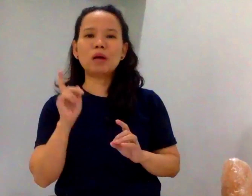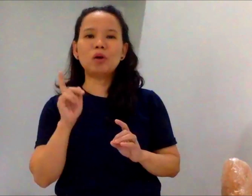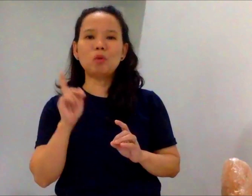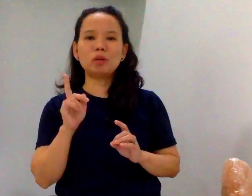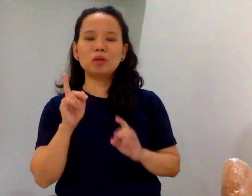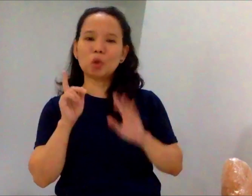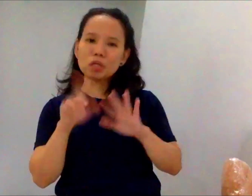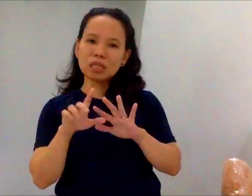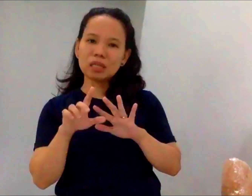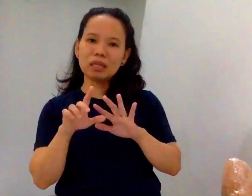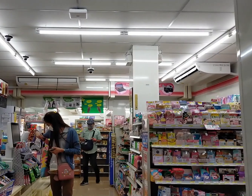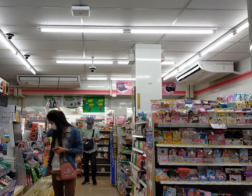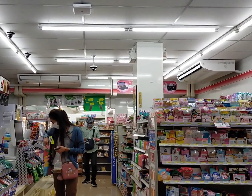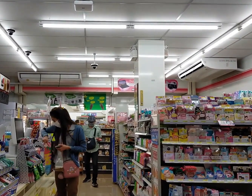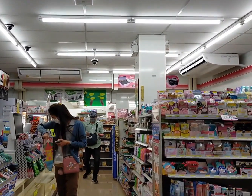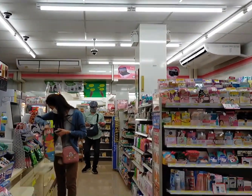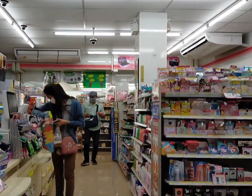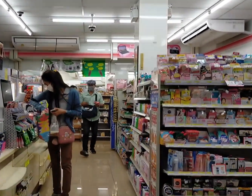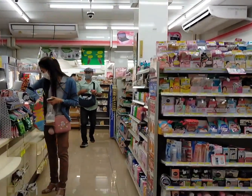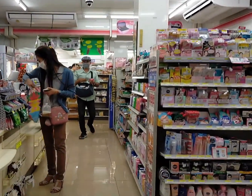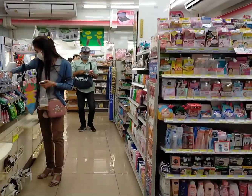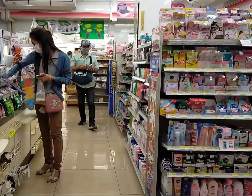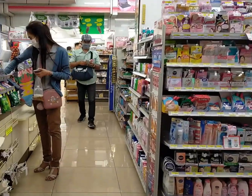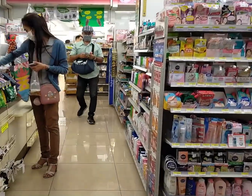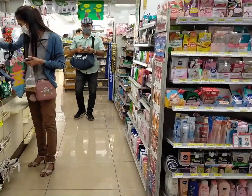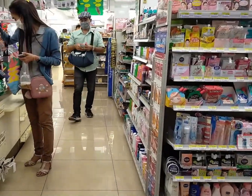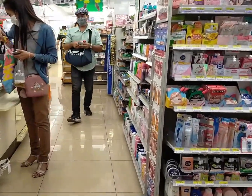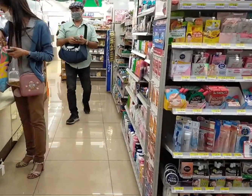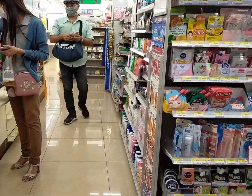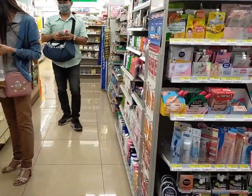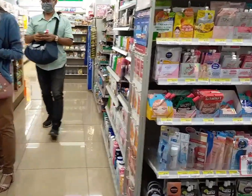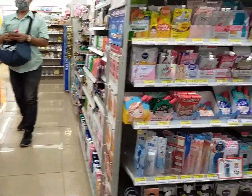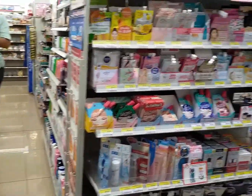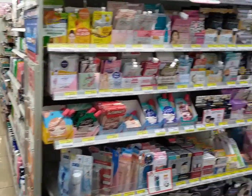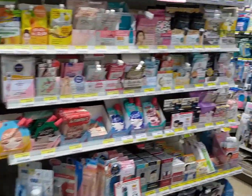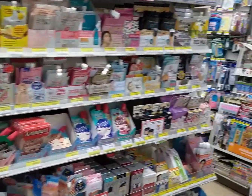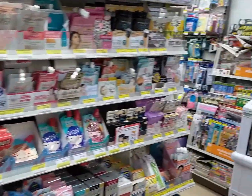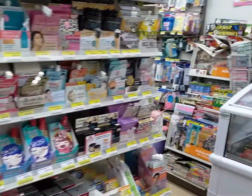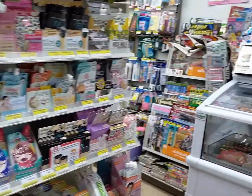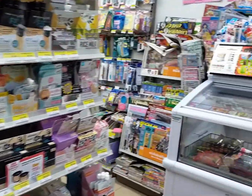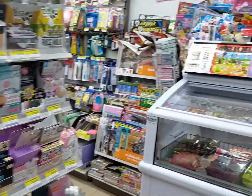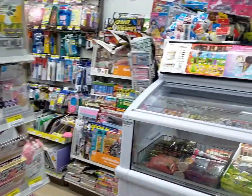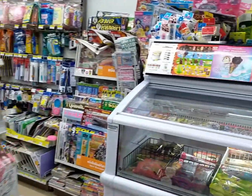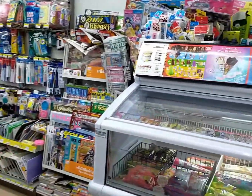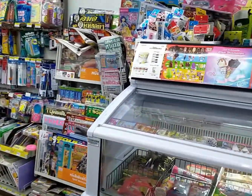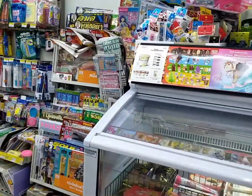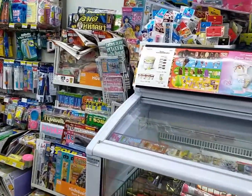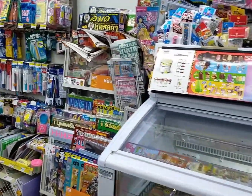bago ako mag-grocery, pupunta muna ako sa isang portion noong grocery store. Kasi meron silang